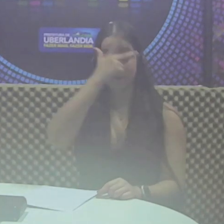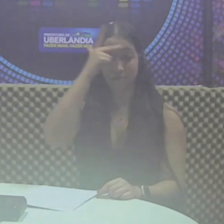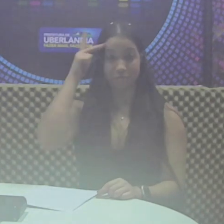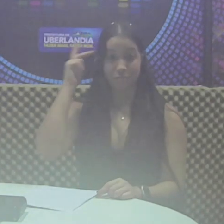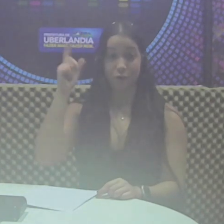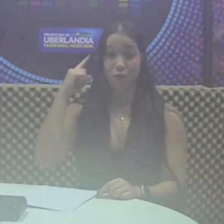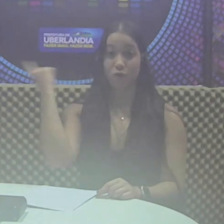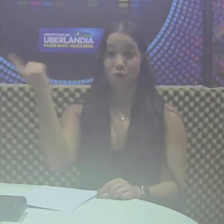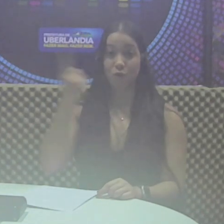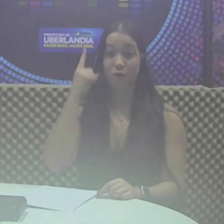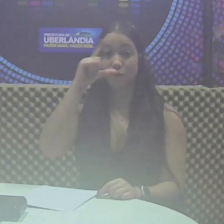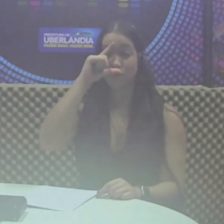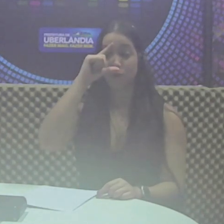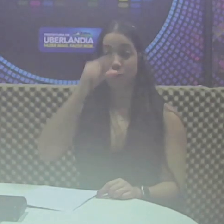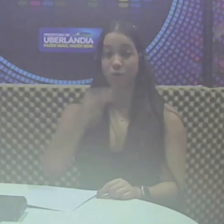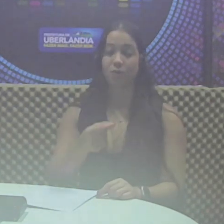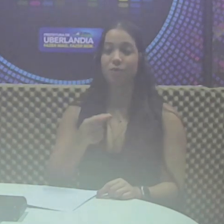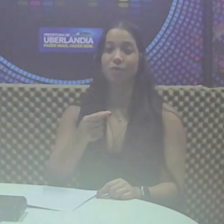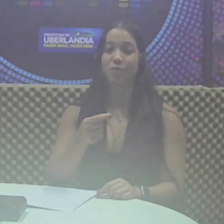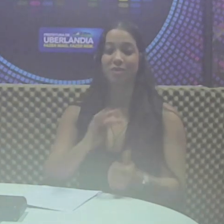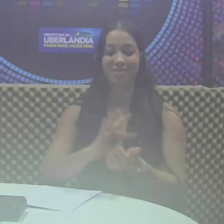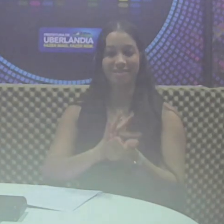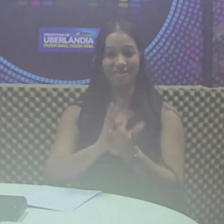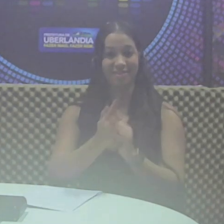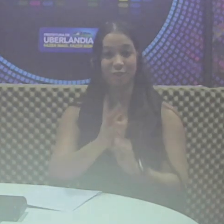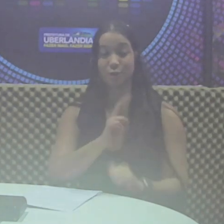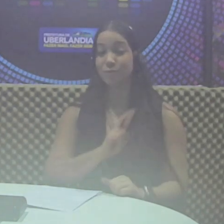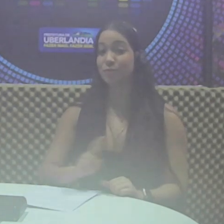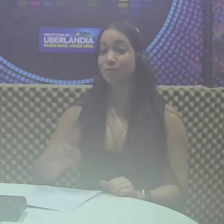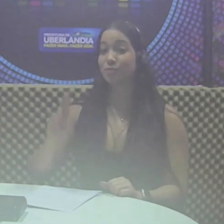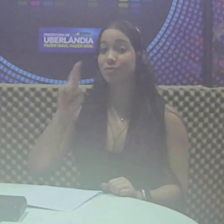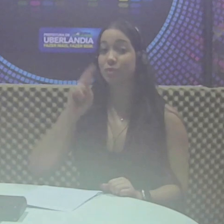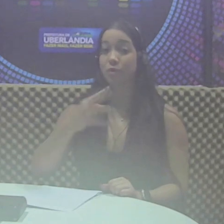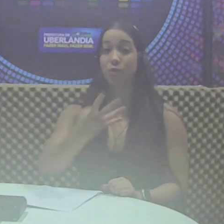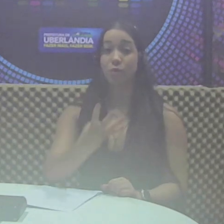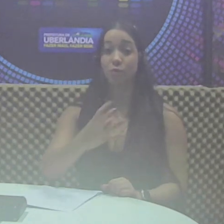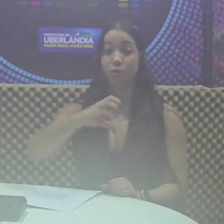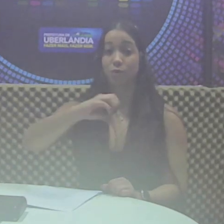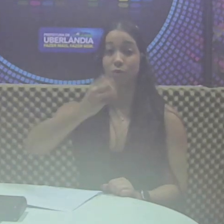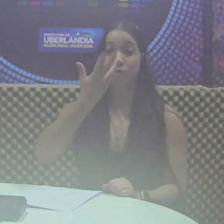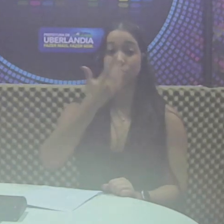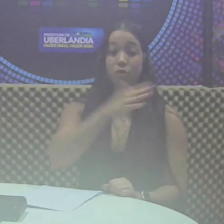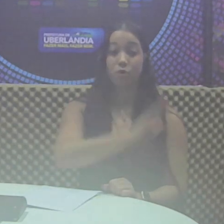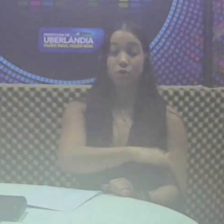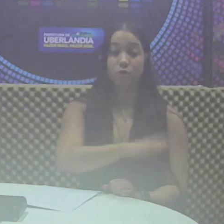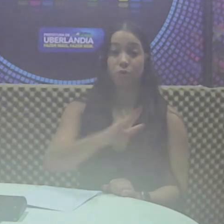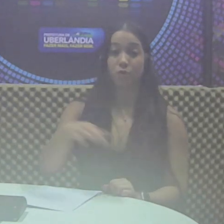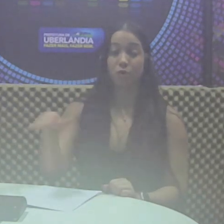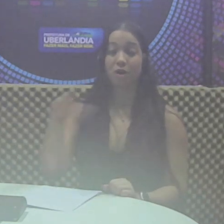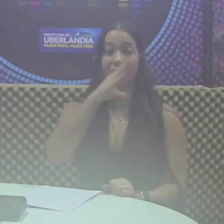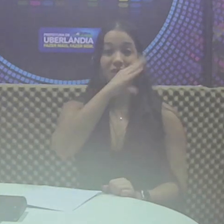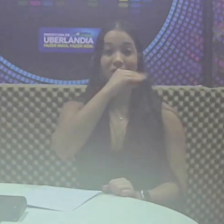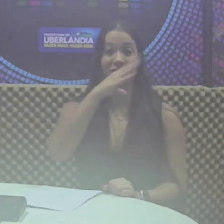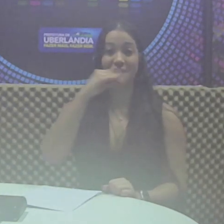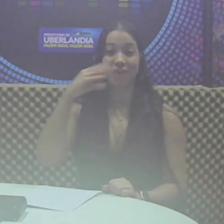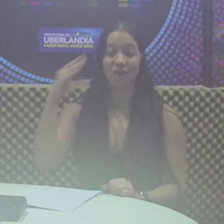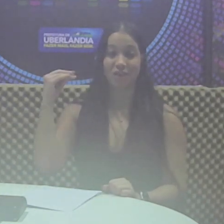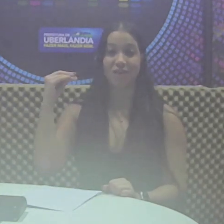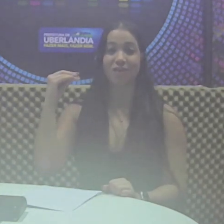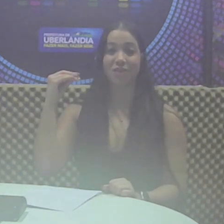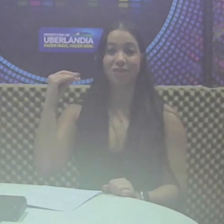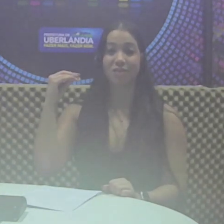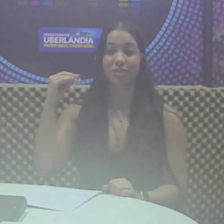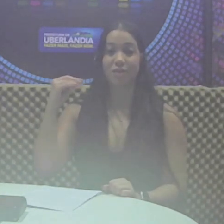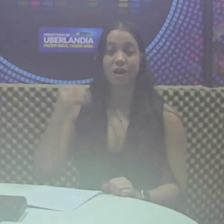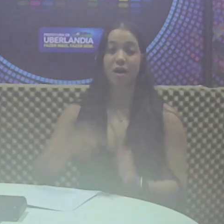todo o Triângulo Mineiro. A Futel será representada por 49 crianças e adolescentes, em categorias que vão de